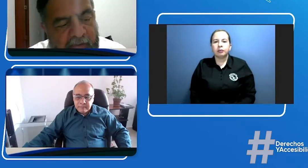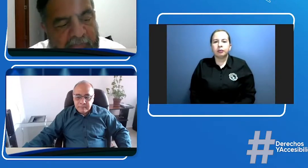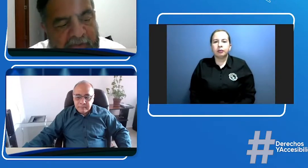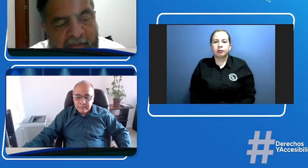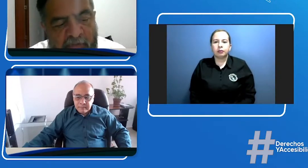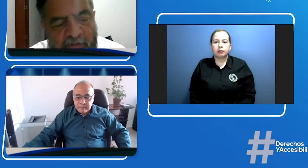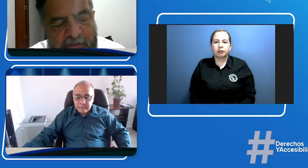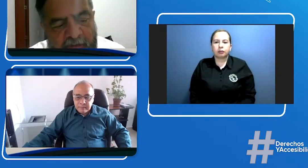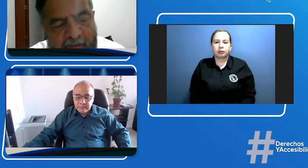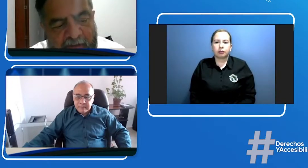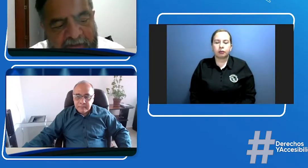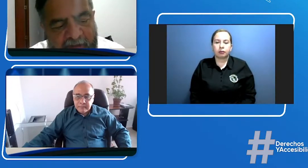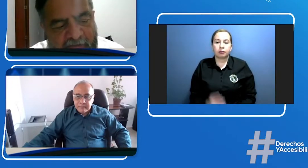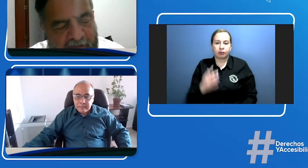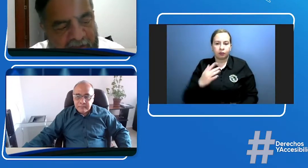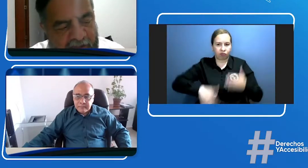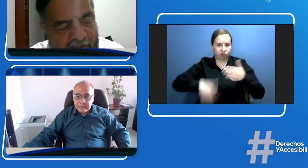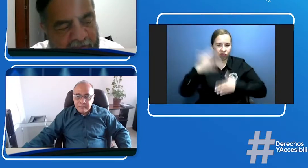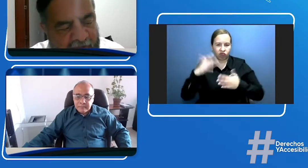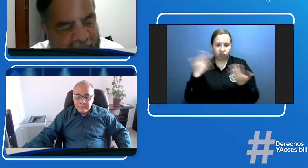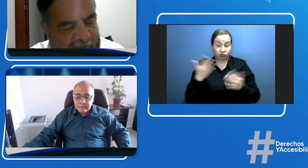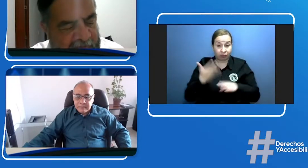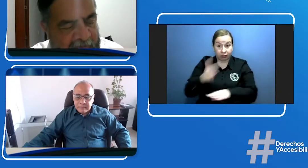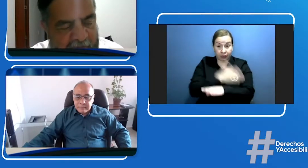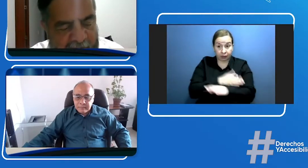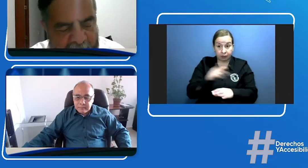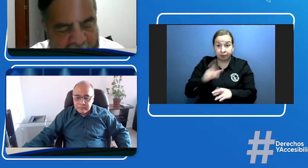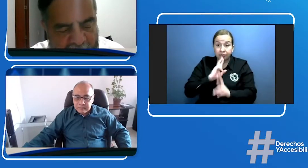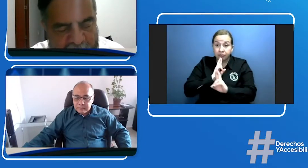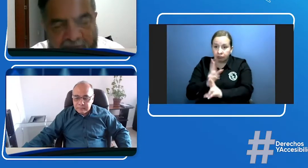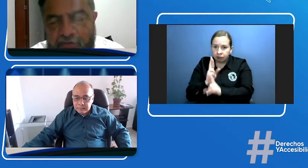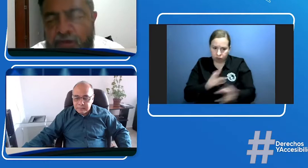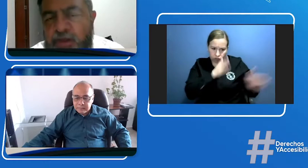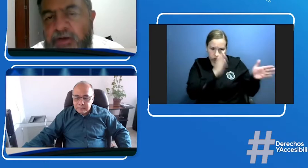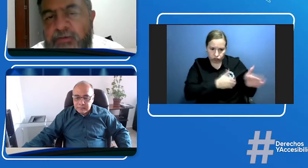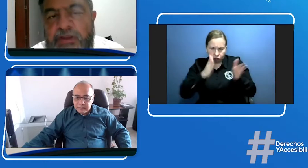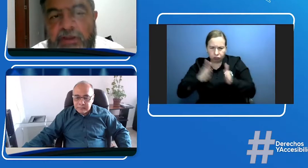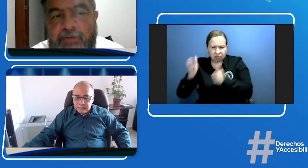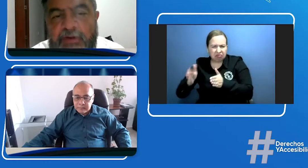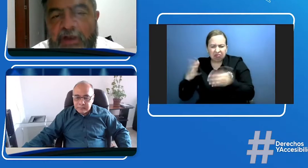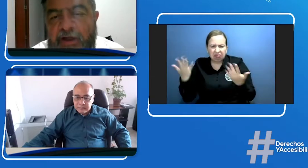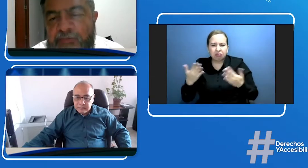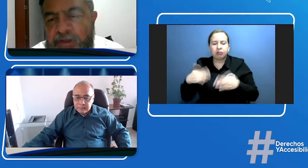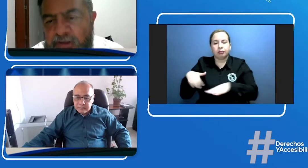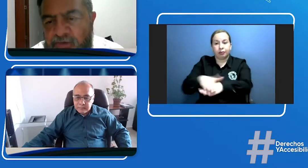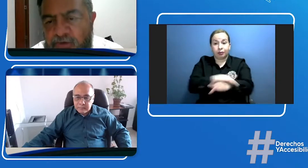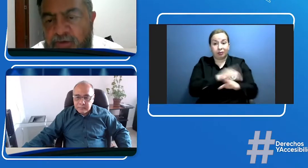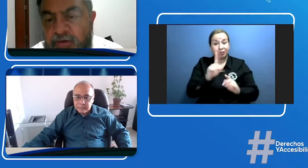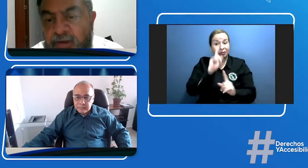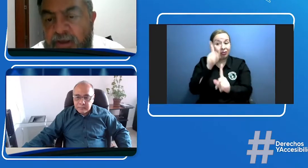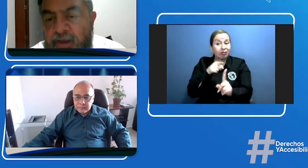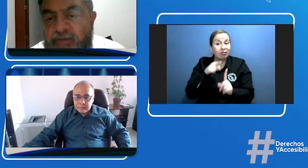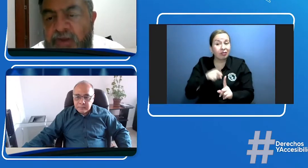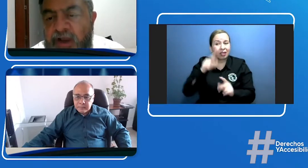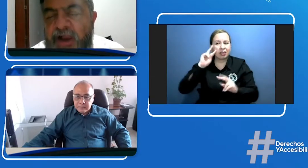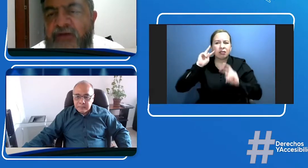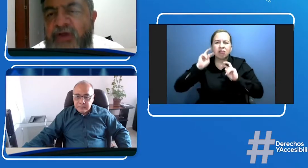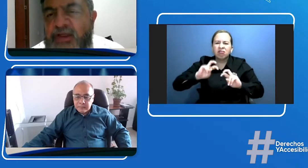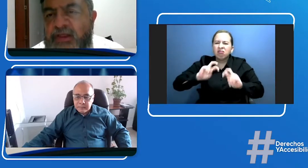Empecemos, antes de contestarte sobre las fases, recordando que el objetivo de la investigación es mirar la efectividad